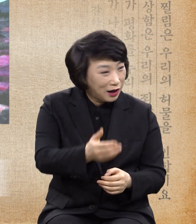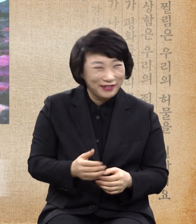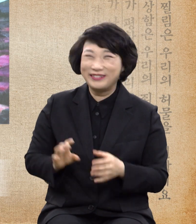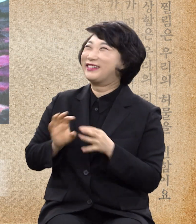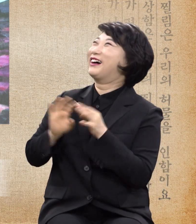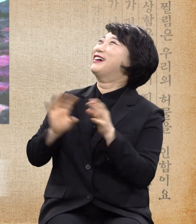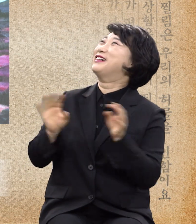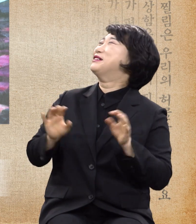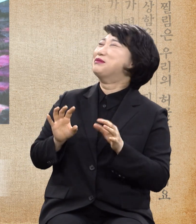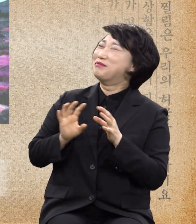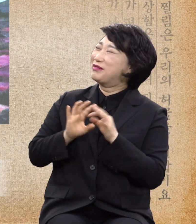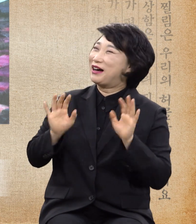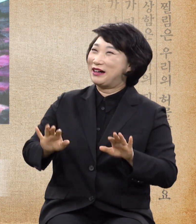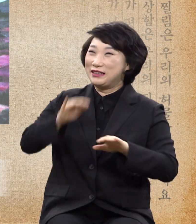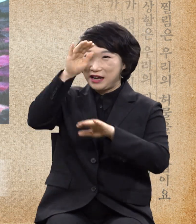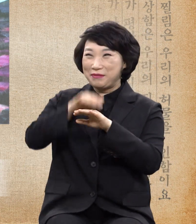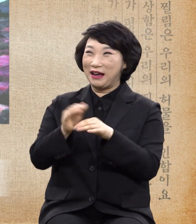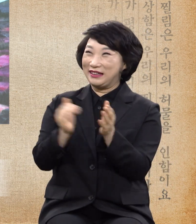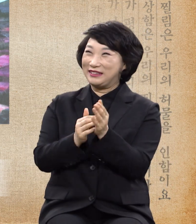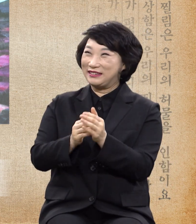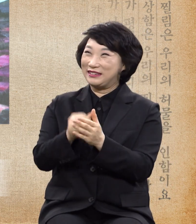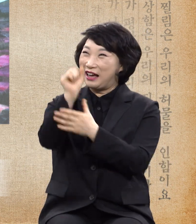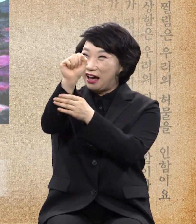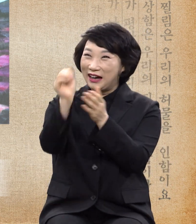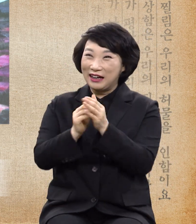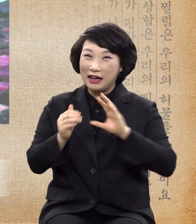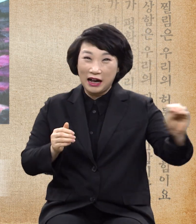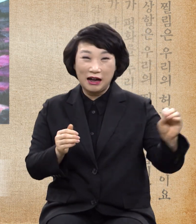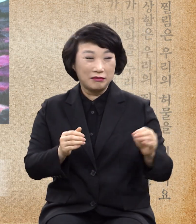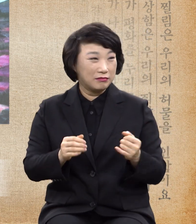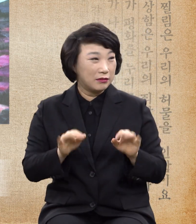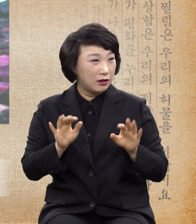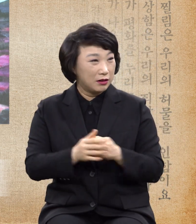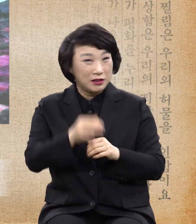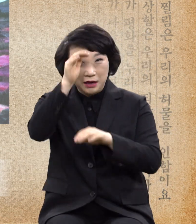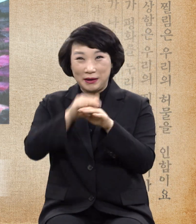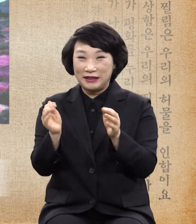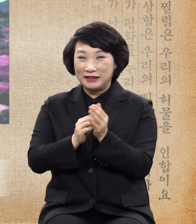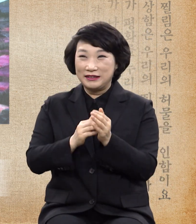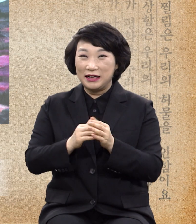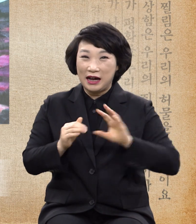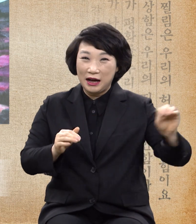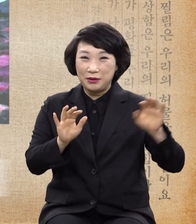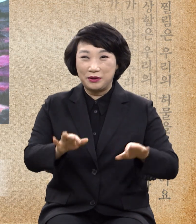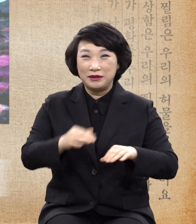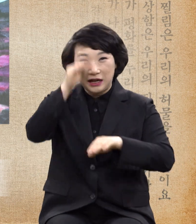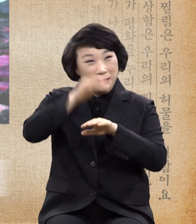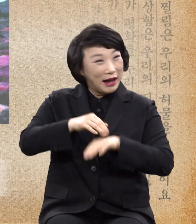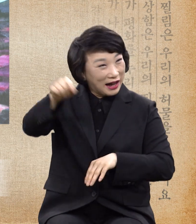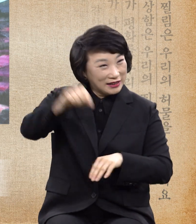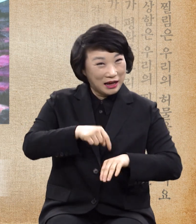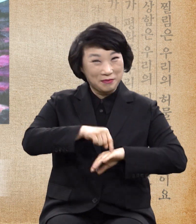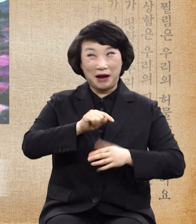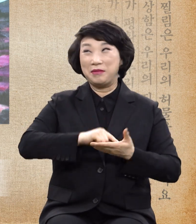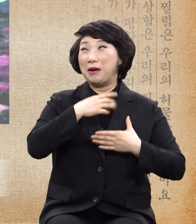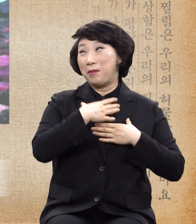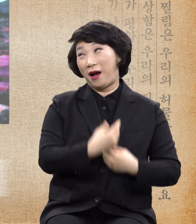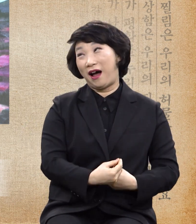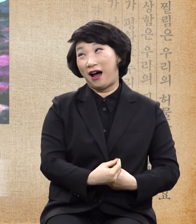나는 예배하고 가면 돼요 그래도 예배 끝나고 가면 오늘 예배하고 갔다 왔다고 마음이 좀 편안해지잖아요